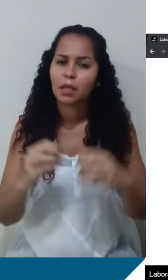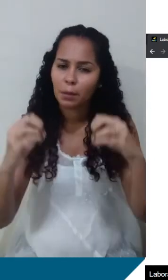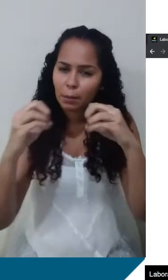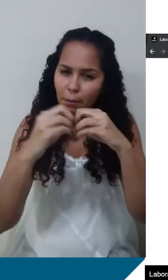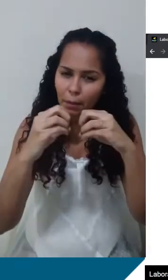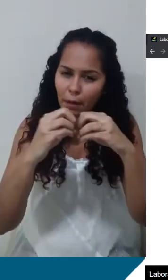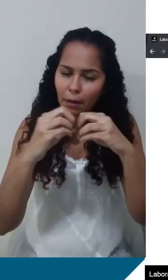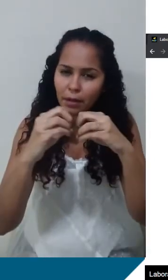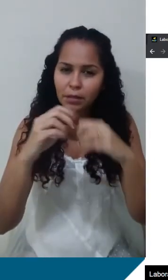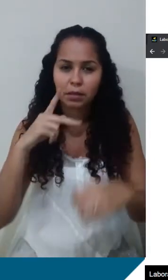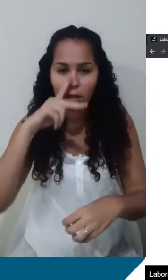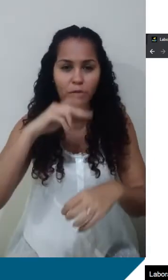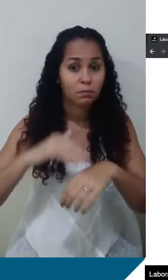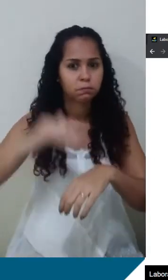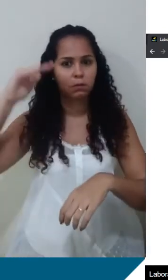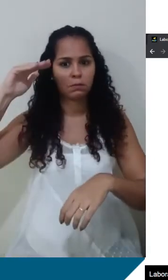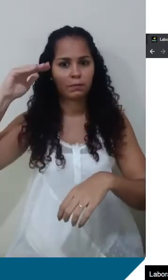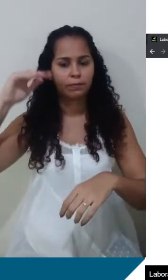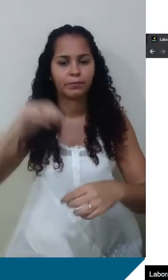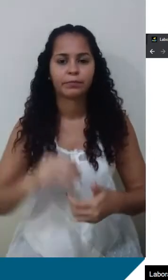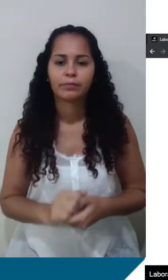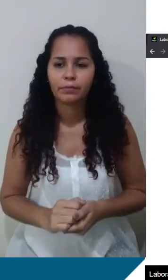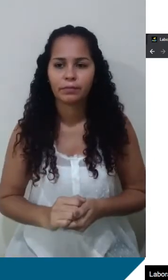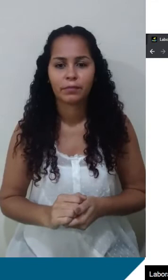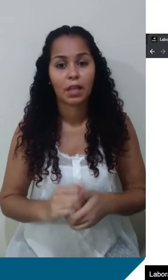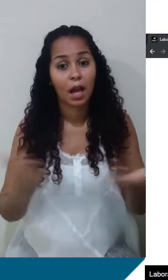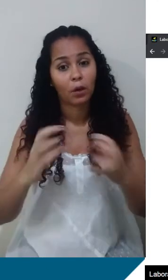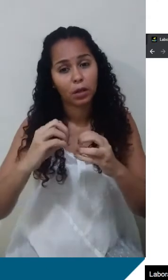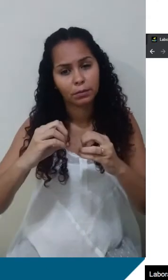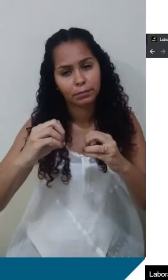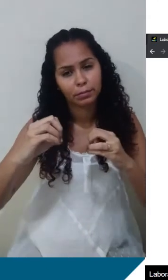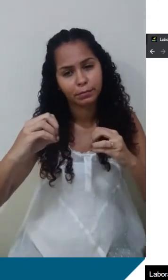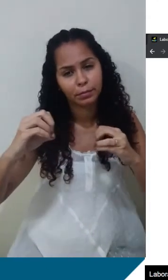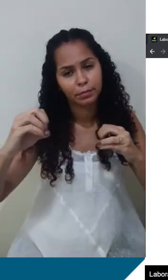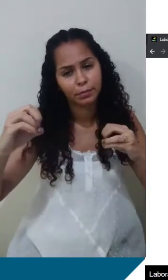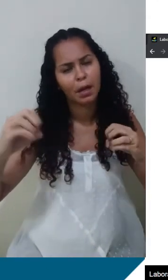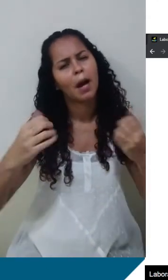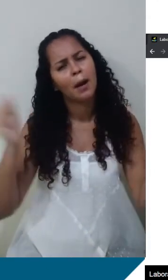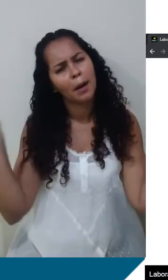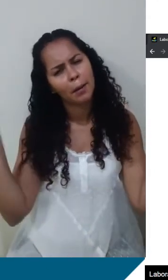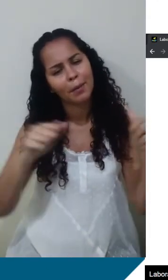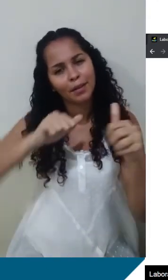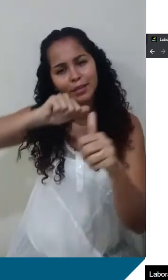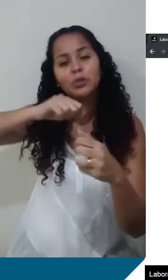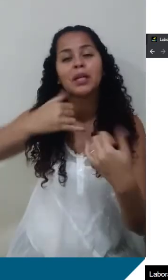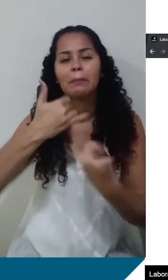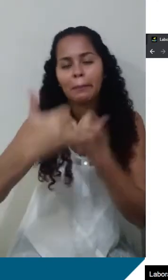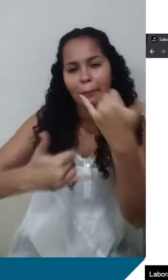gera uma força grande. Então, eles se afastam, ok? Então, aqui a gente pode brincar, olha só como que as forças crescem pra caramba.